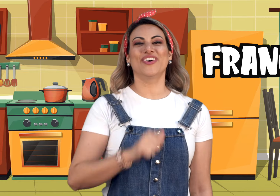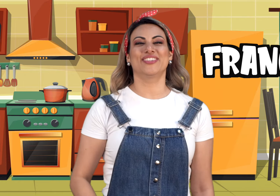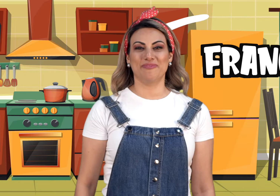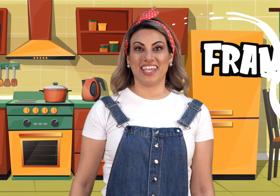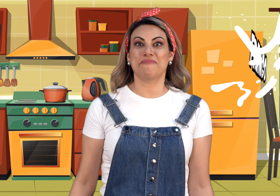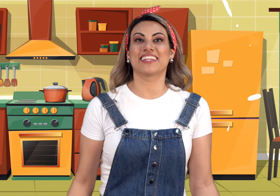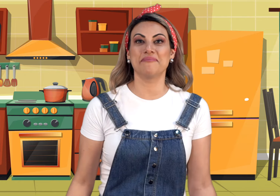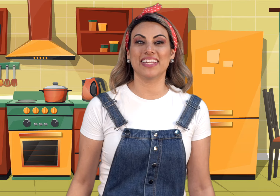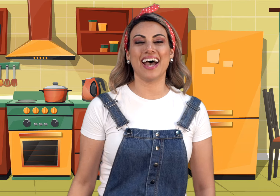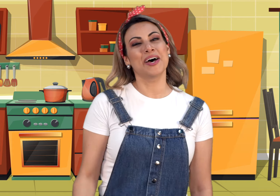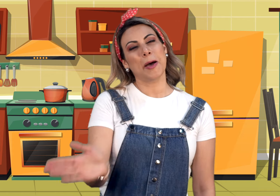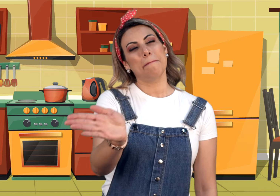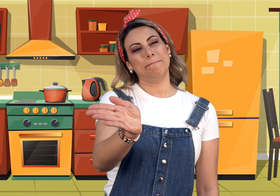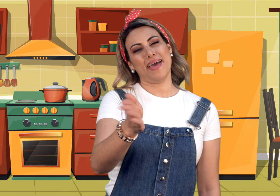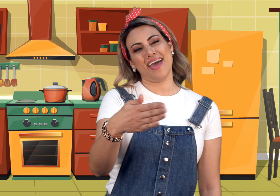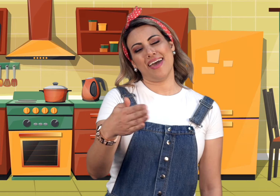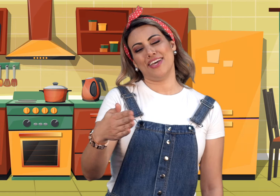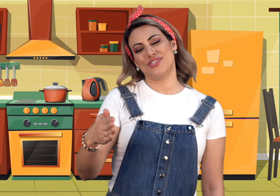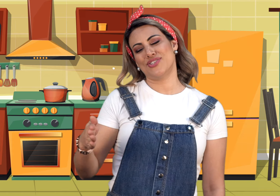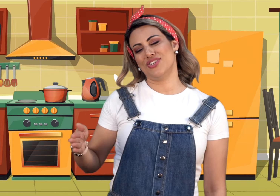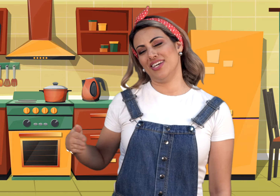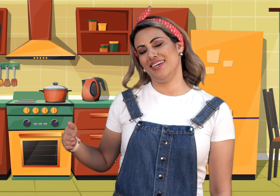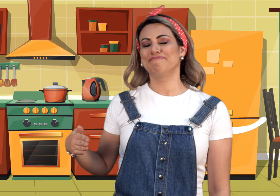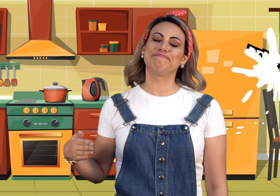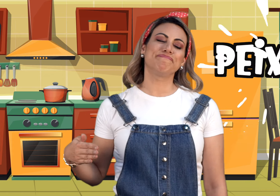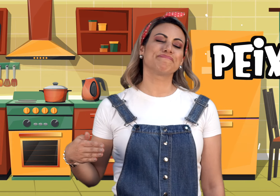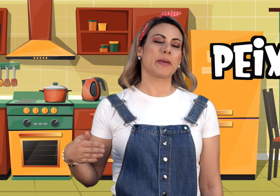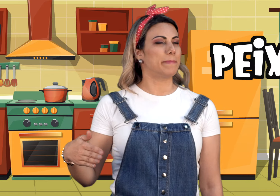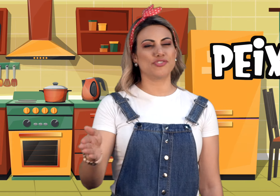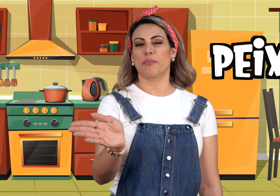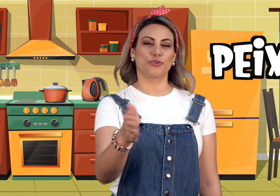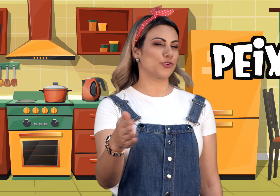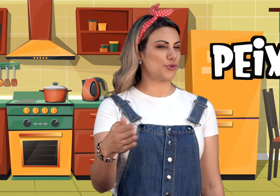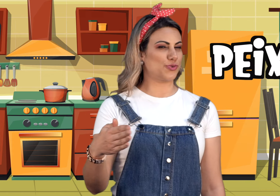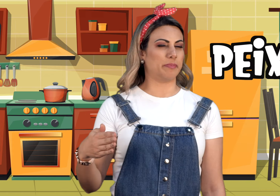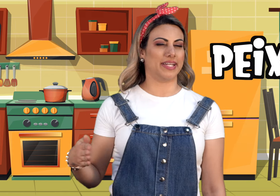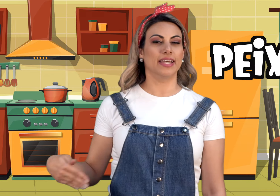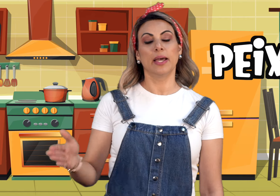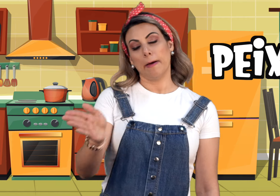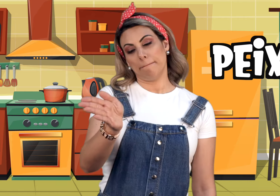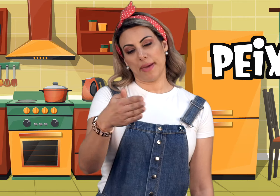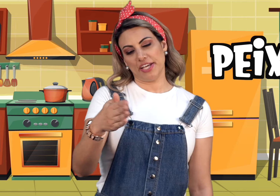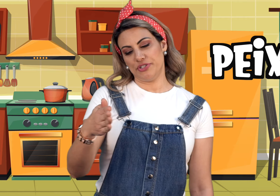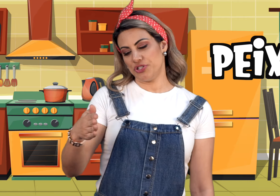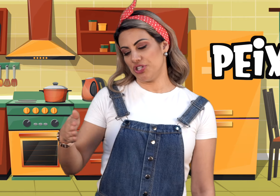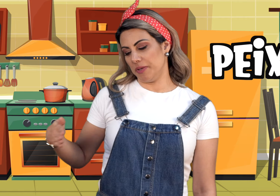Muito bem. E pra terminar? Peixe. Peixe é muito gostoso também, né? Peixe.